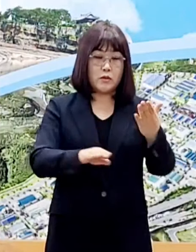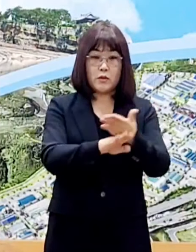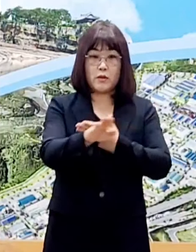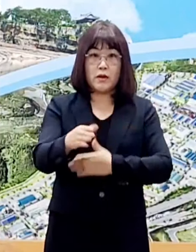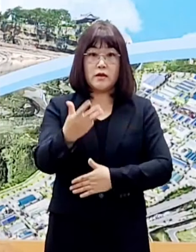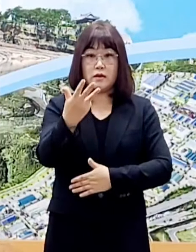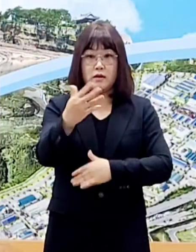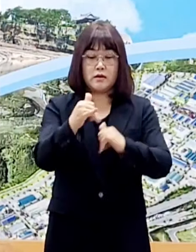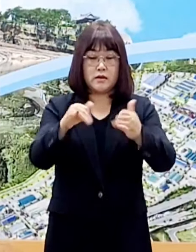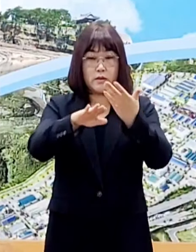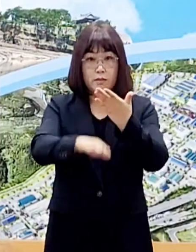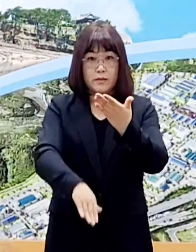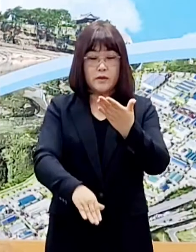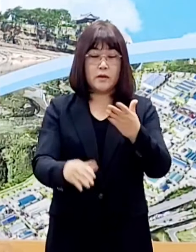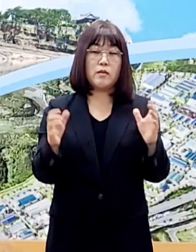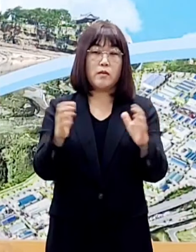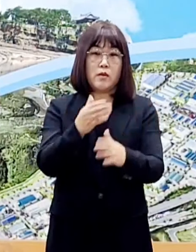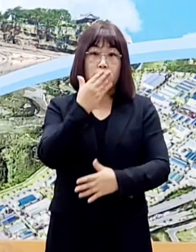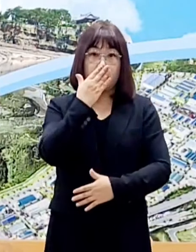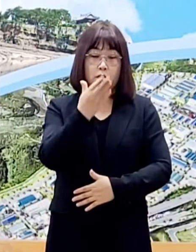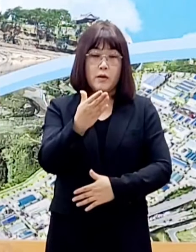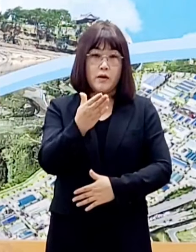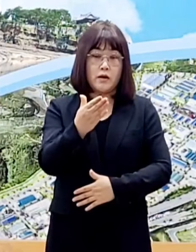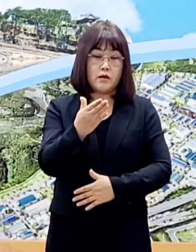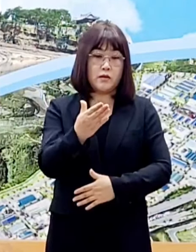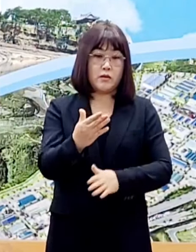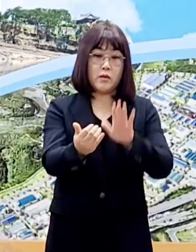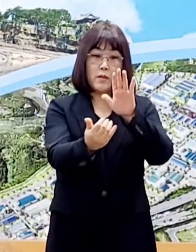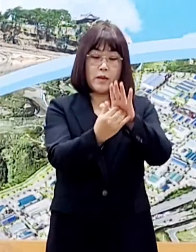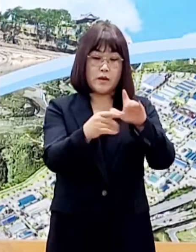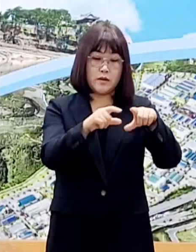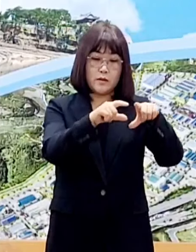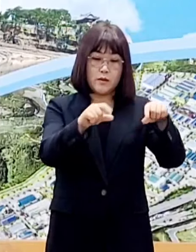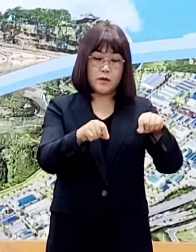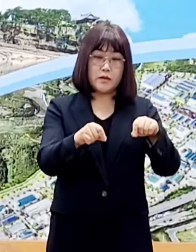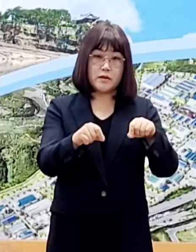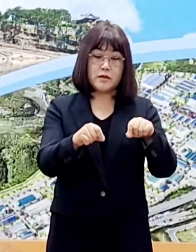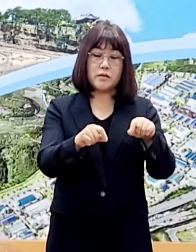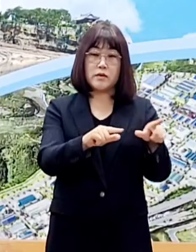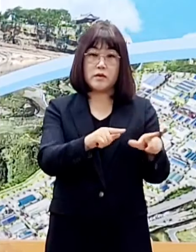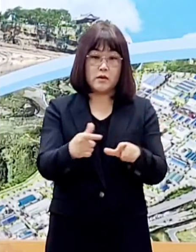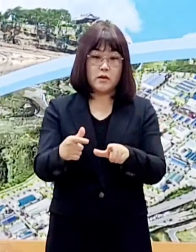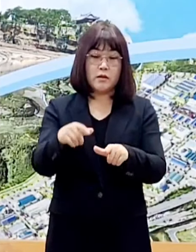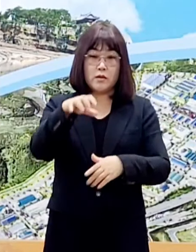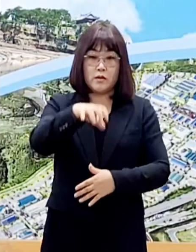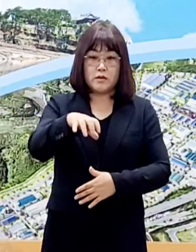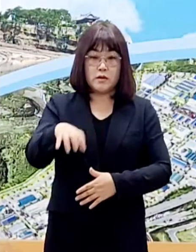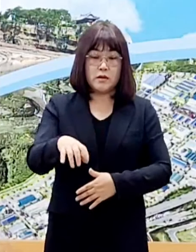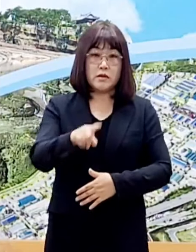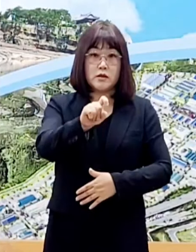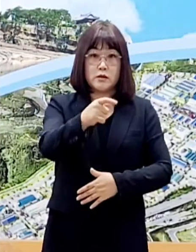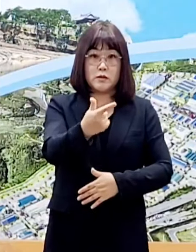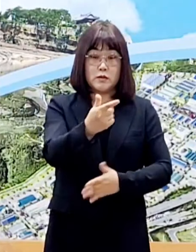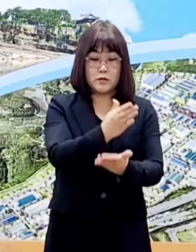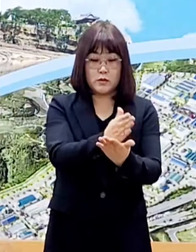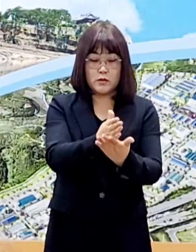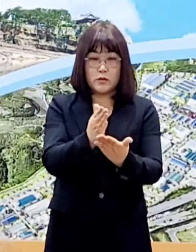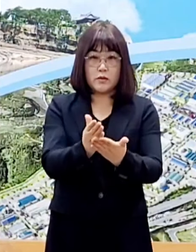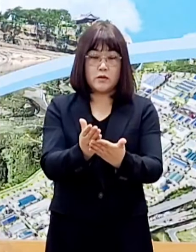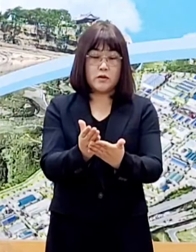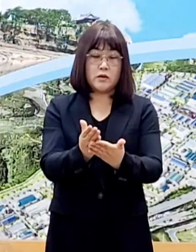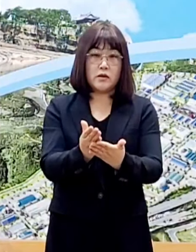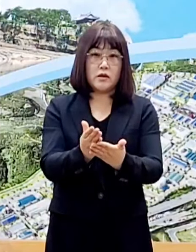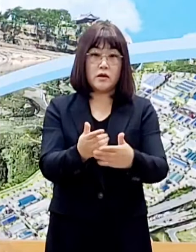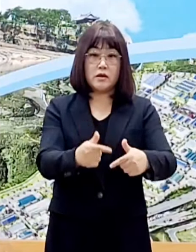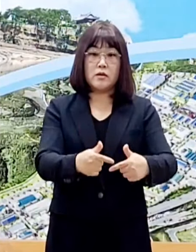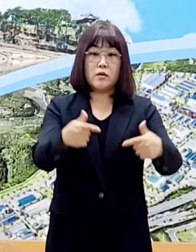또한 방역패스는 기존 5종의 다중이용시설에서 현행 16종으로 적용 범위가 크게